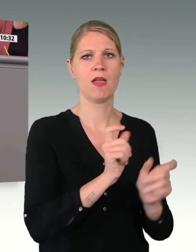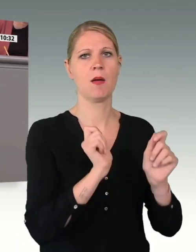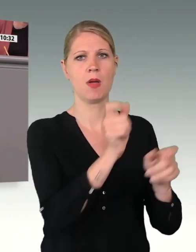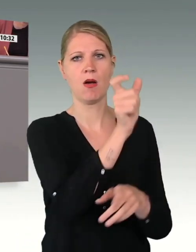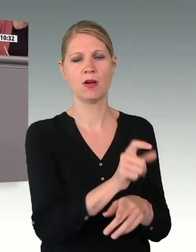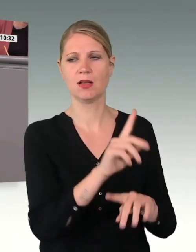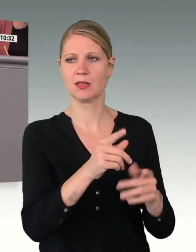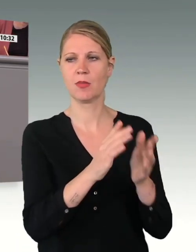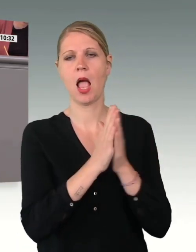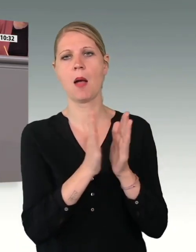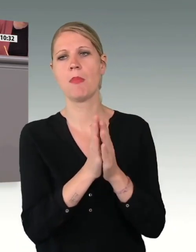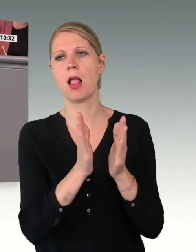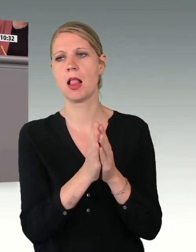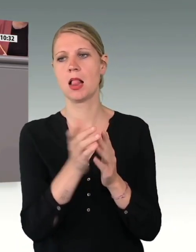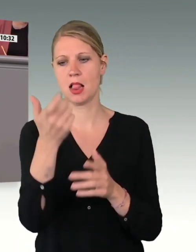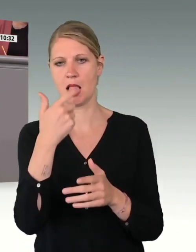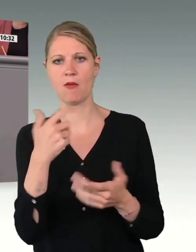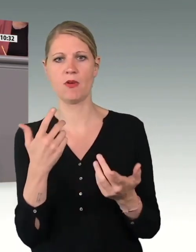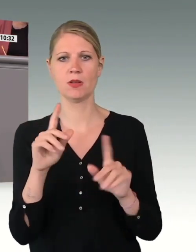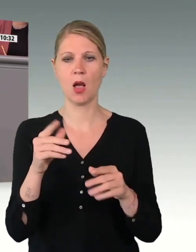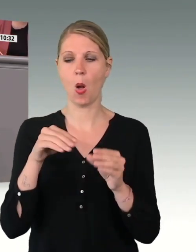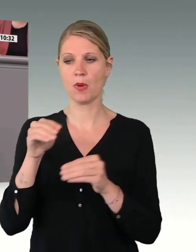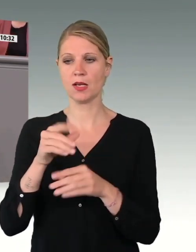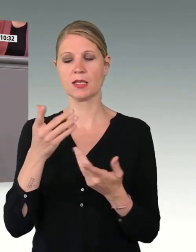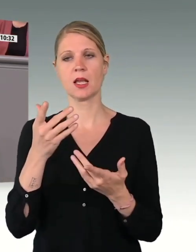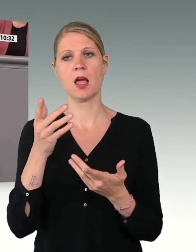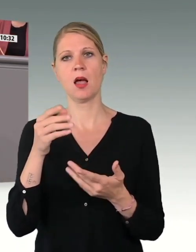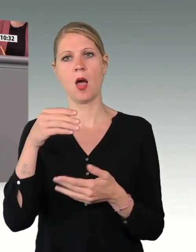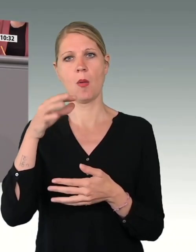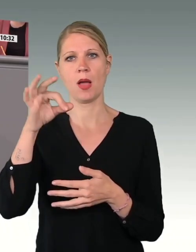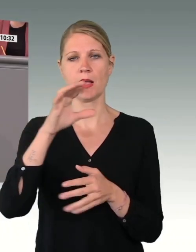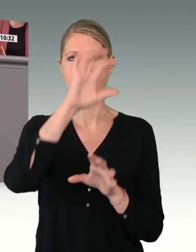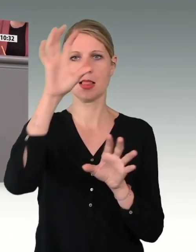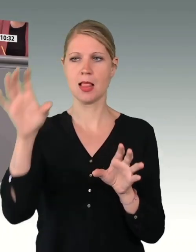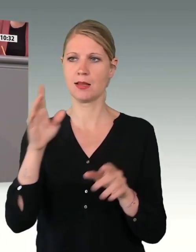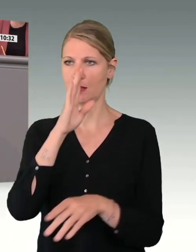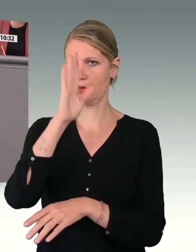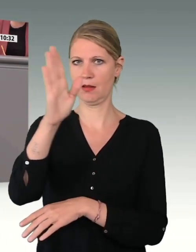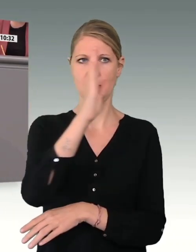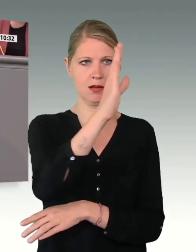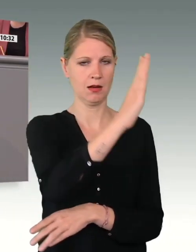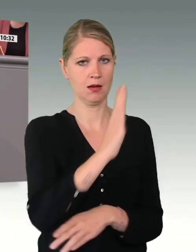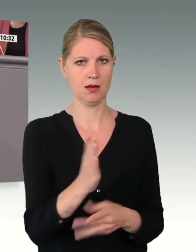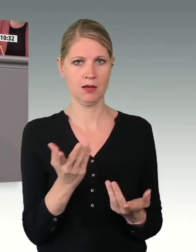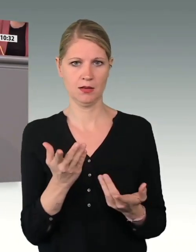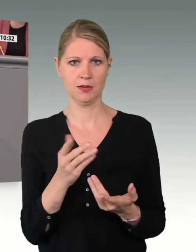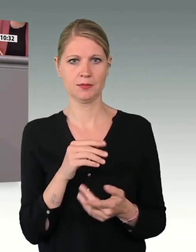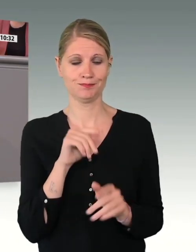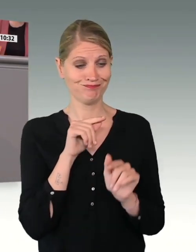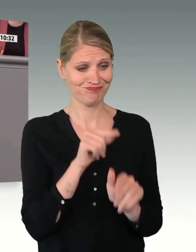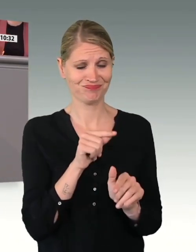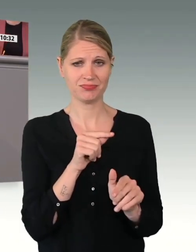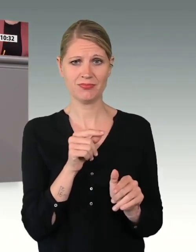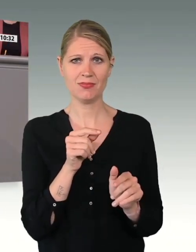Länder gerichtet, den ich noch einmal deutlich unterstreichen möchte. Liebe Kolleginnen und Kollegen, der Wehrbericht zeigt deutlich,